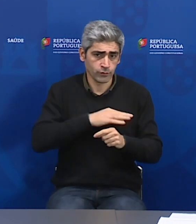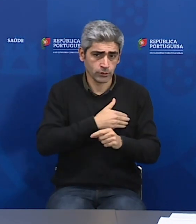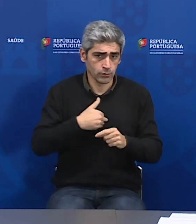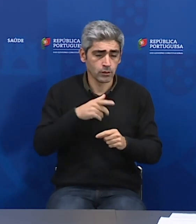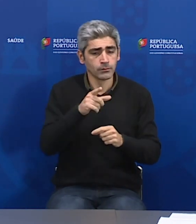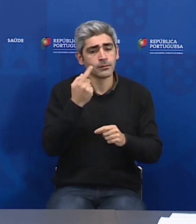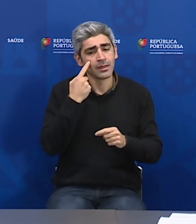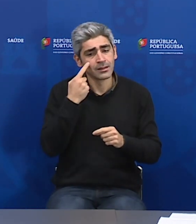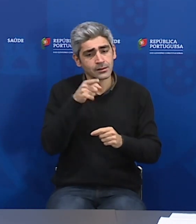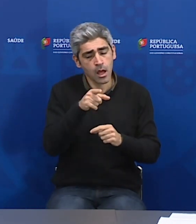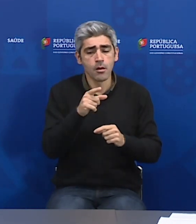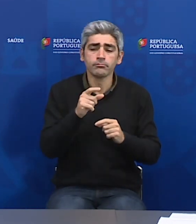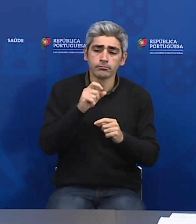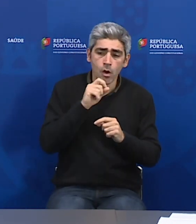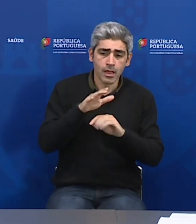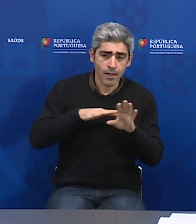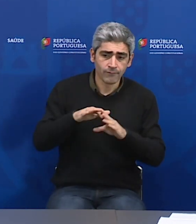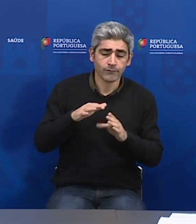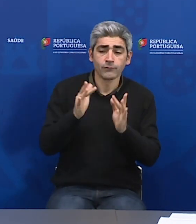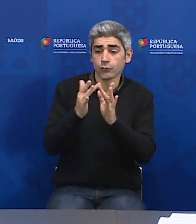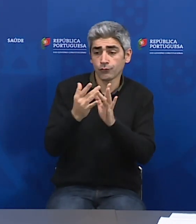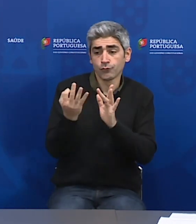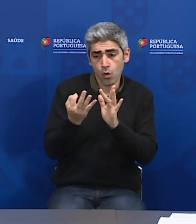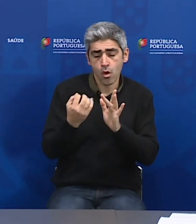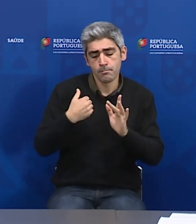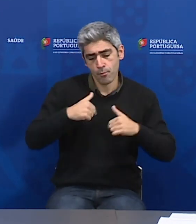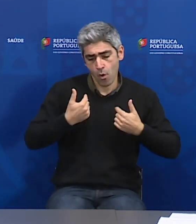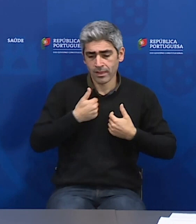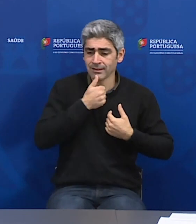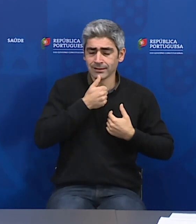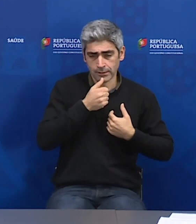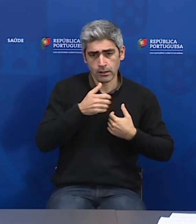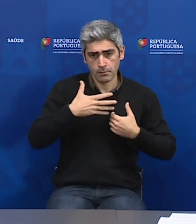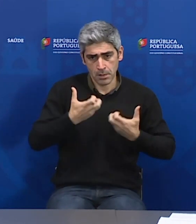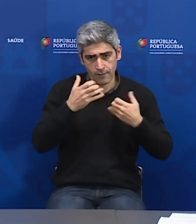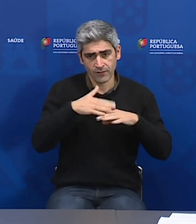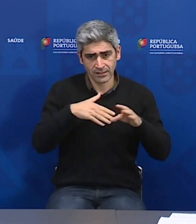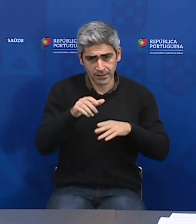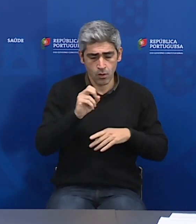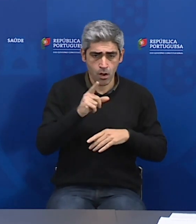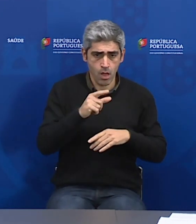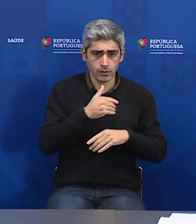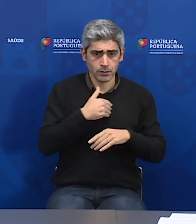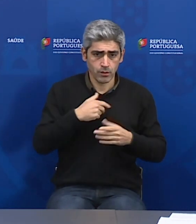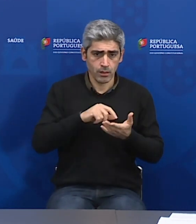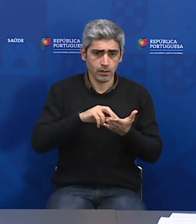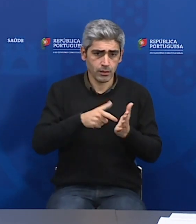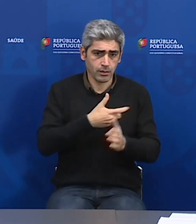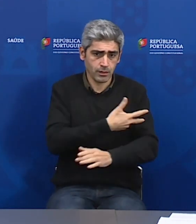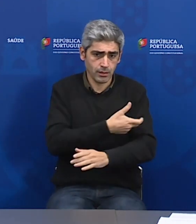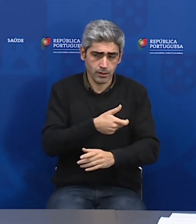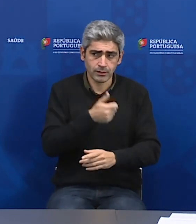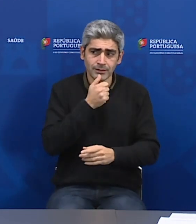fazer ou não fazer os testes. E se a autoridade de saúde ocupacional de cada instituição